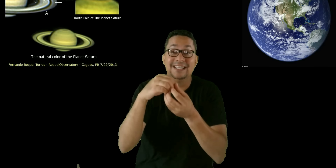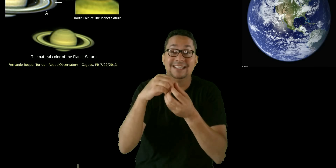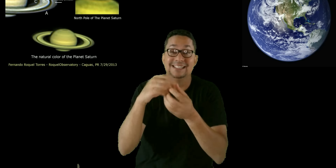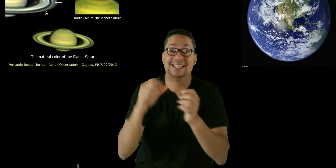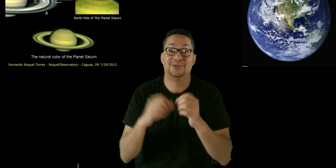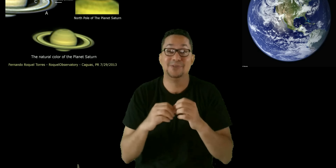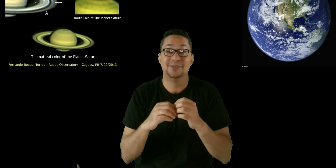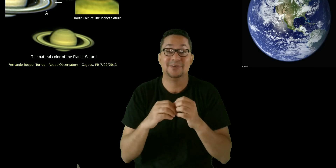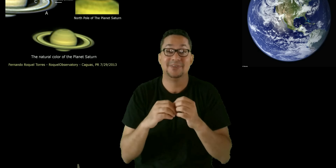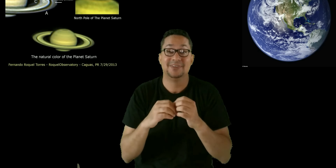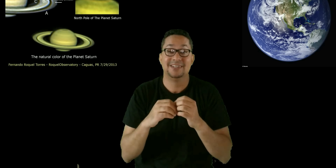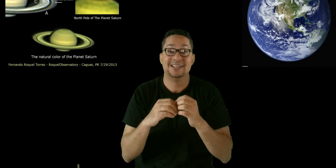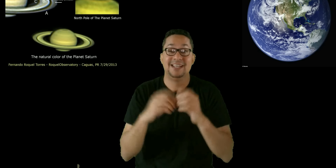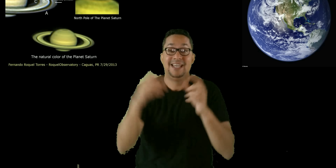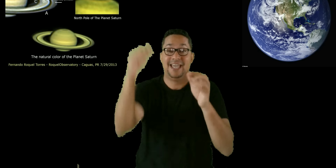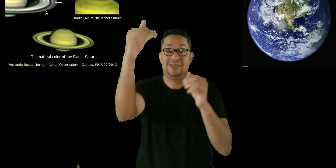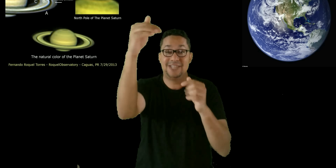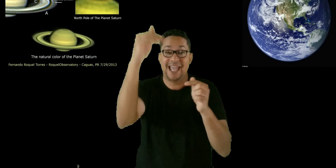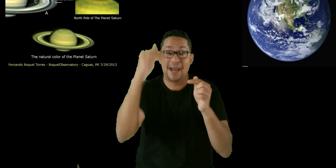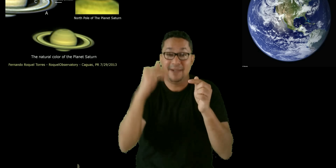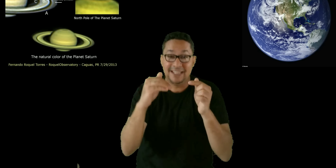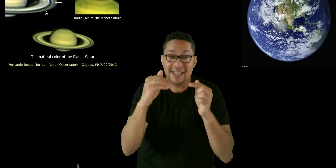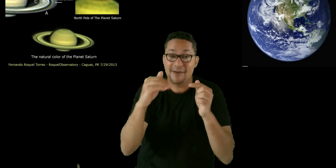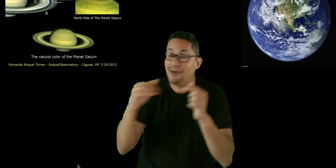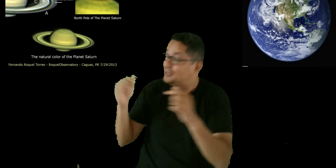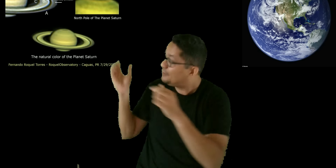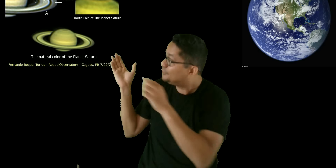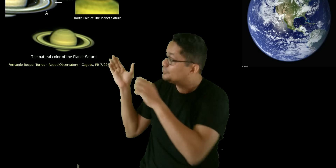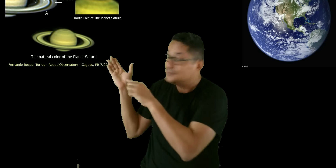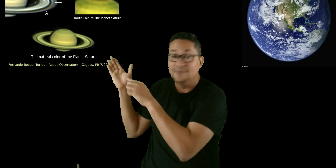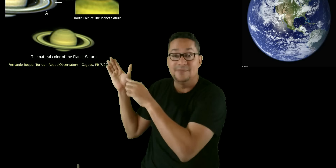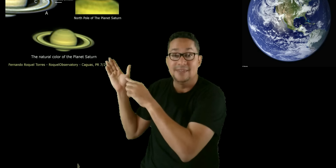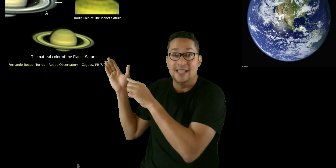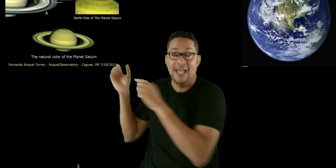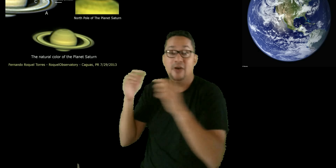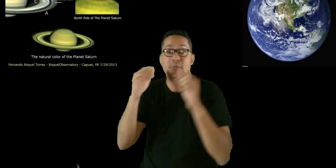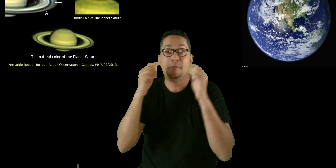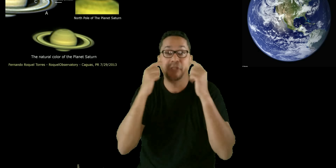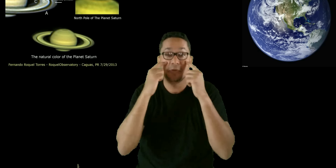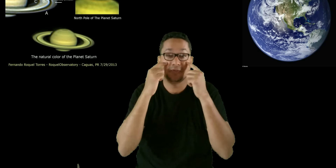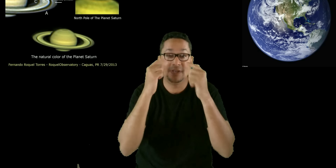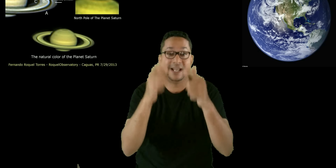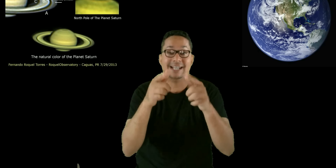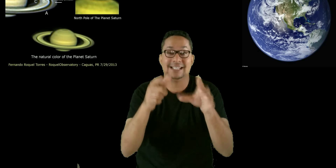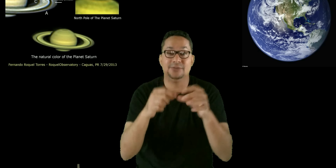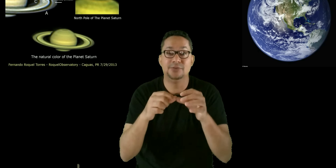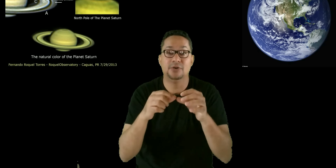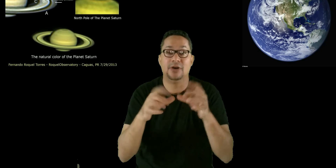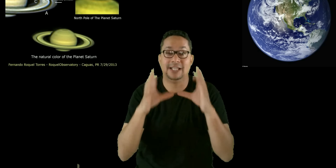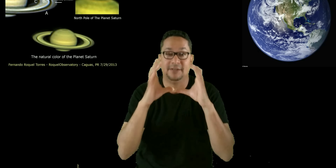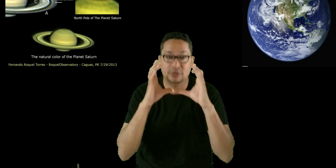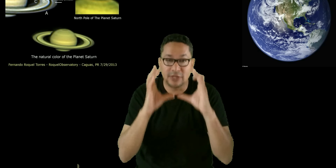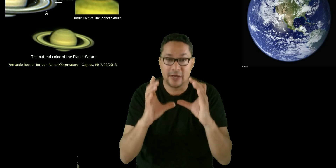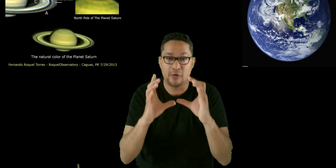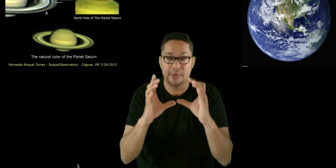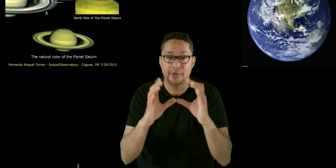de Saturno. Entonces, en la parte de abajo de la foto, es como podemos ver a Saturno a través de un telescopio,